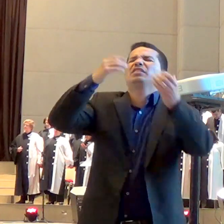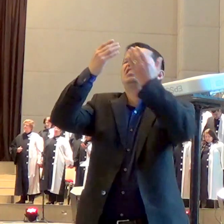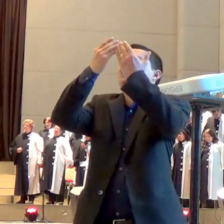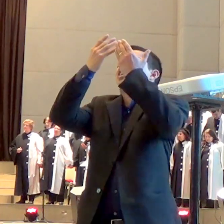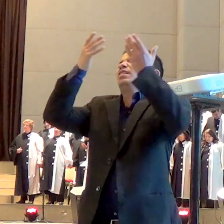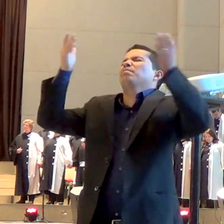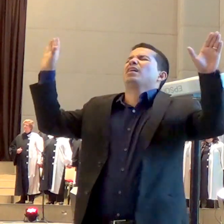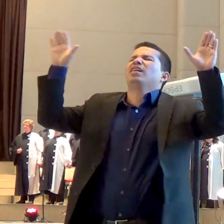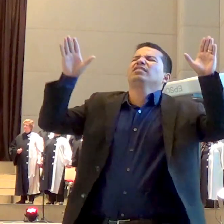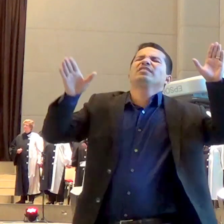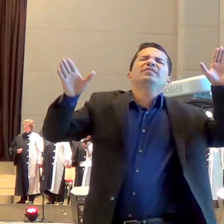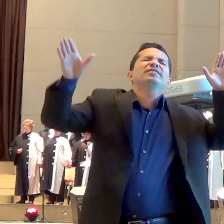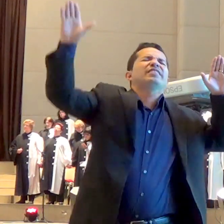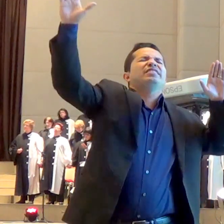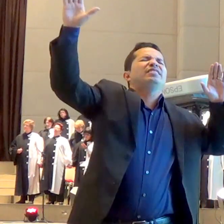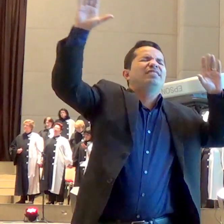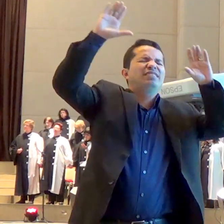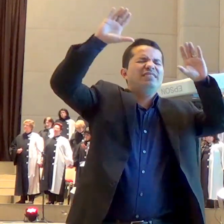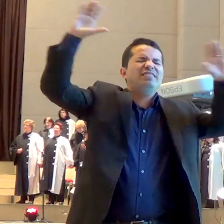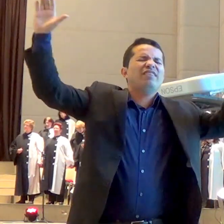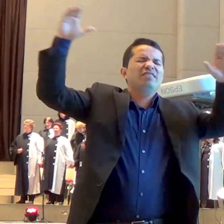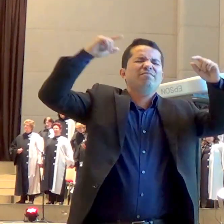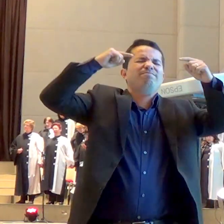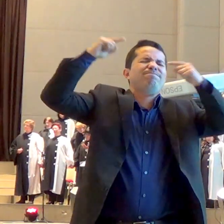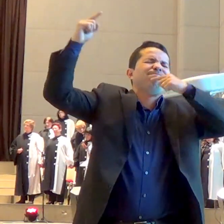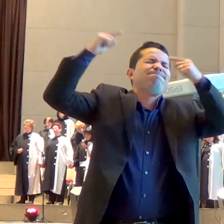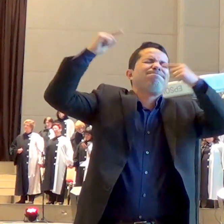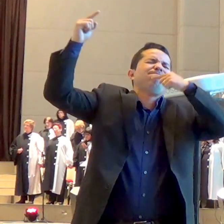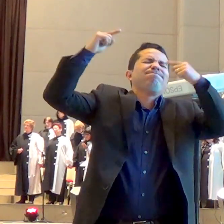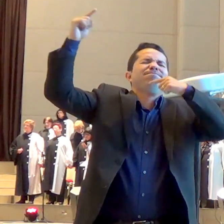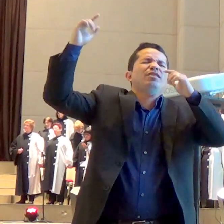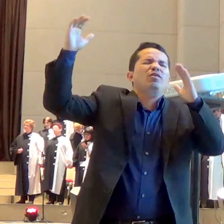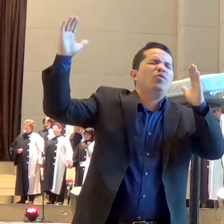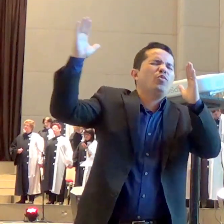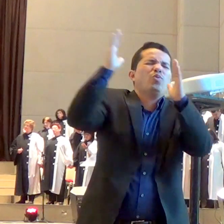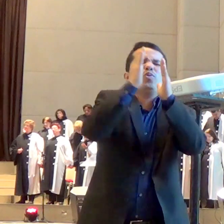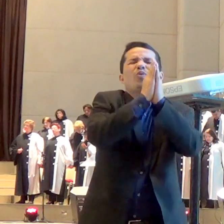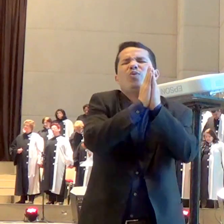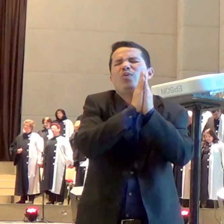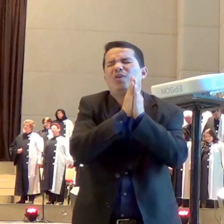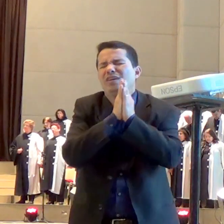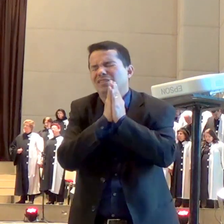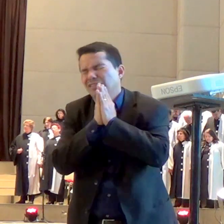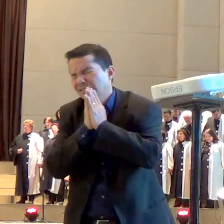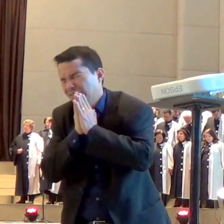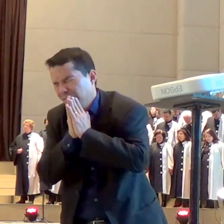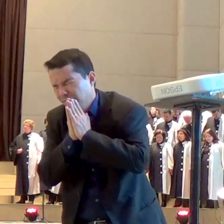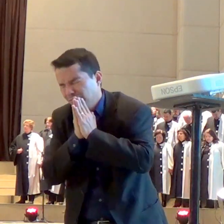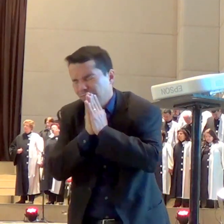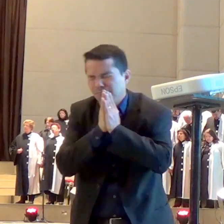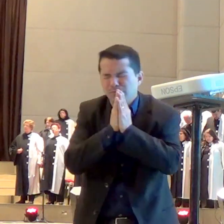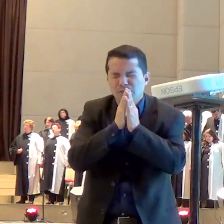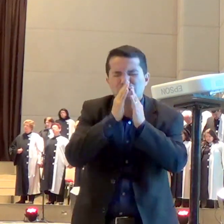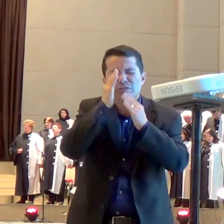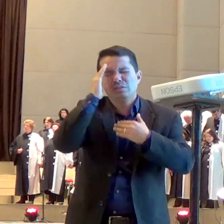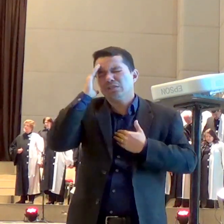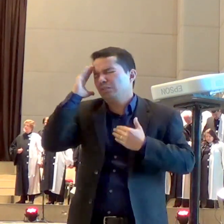Jesus é o nosso sumo sacerdote eu te louvo pai porque o Senhor